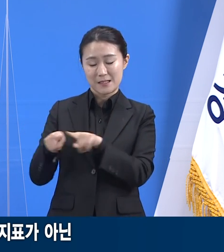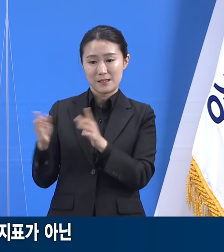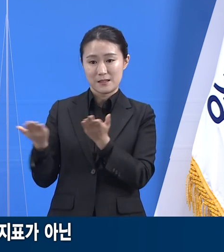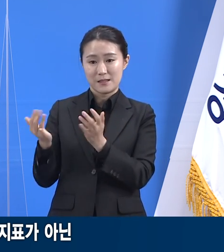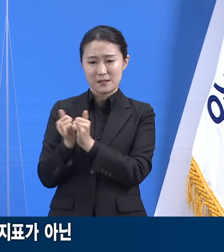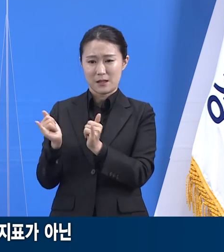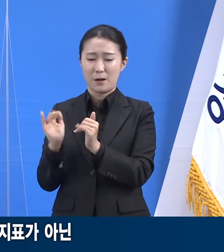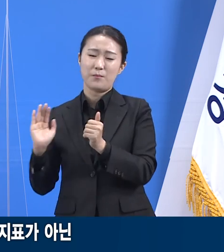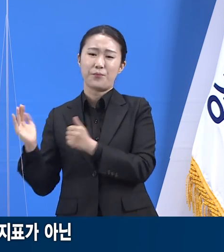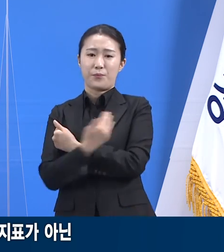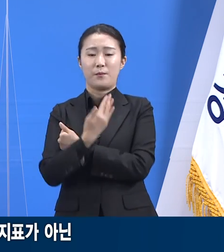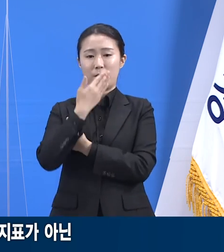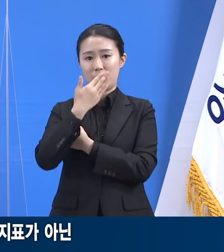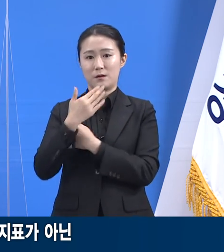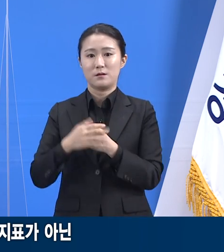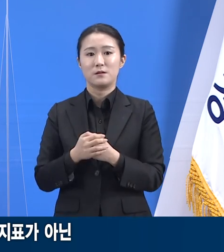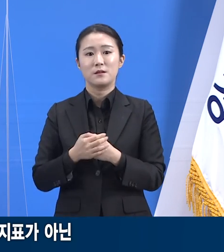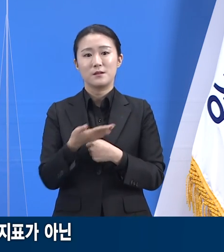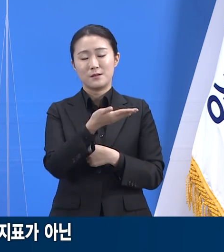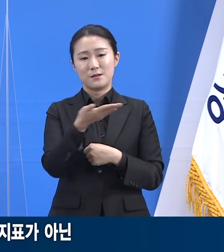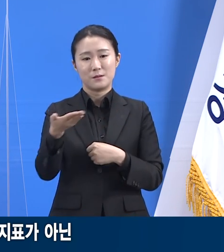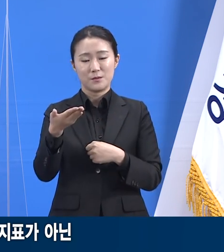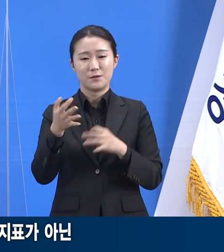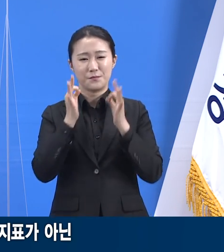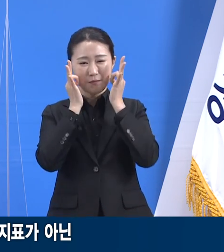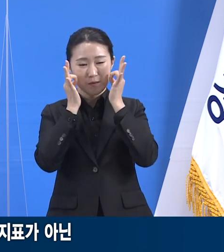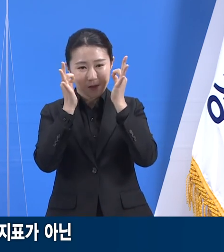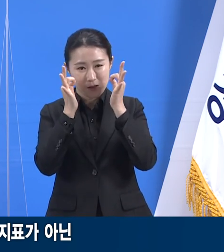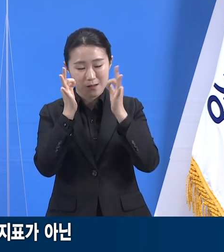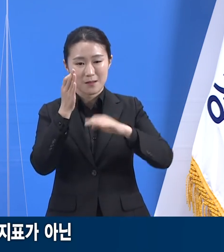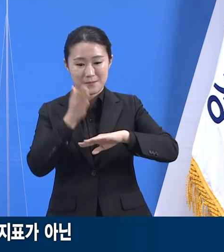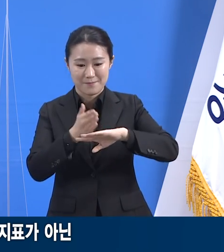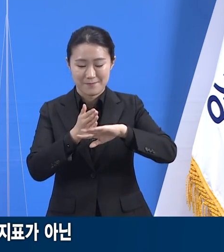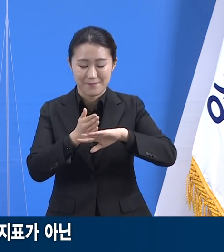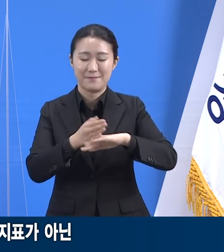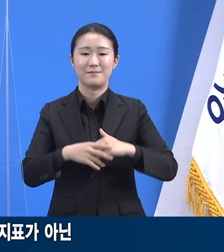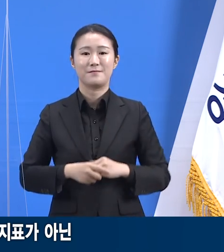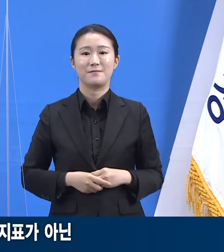도민들께 존경과 감사의 인사를 드립니다. 고맙습니다.